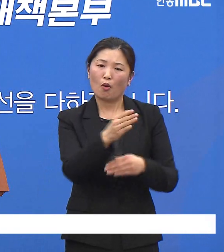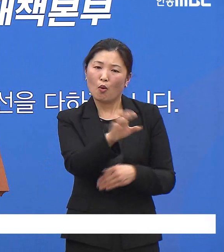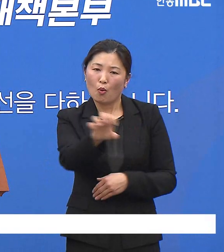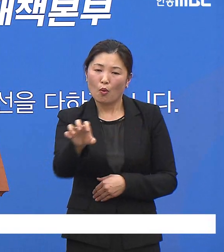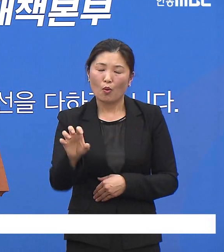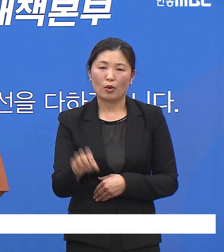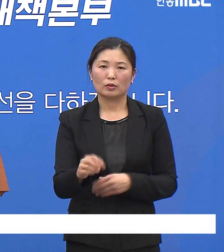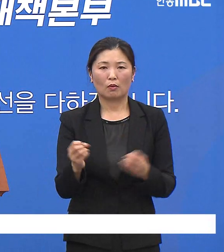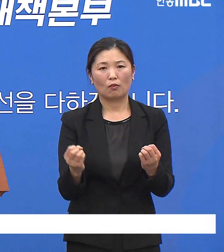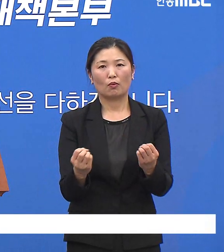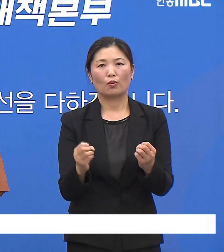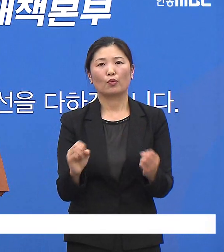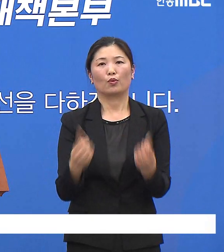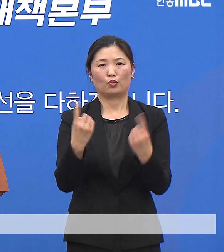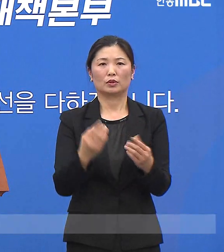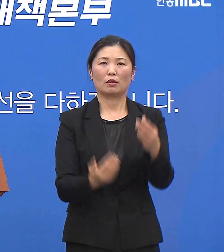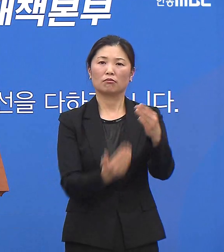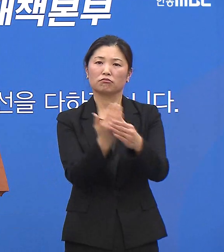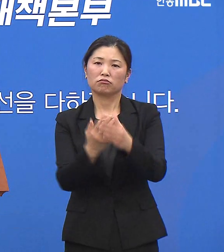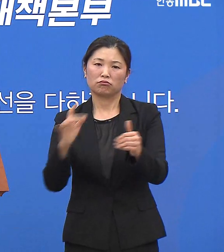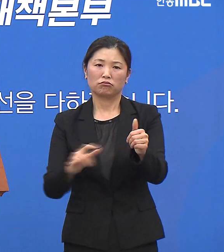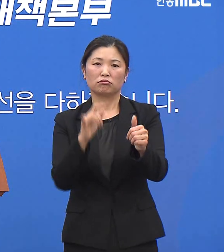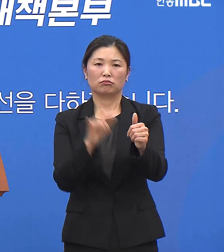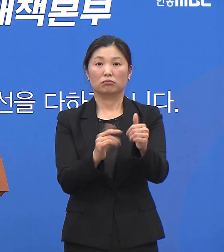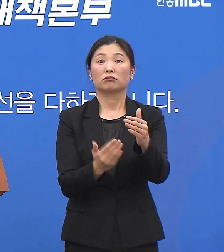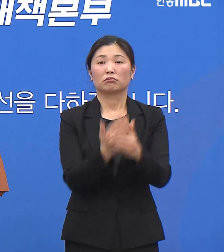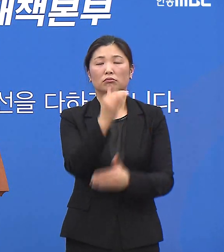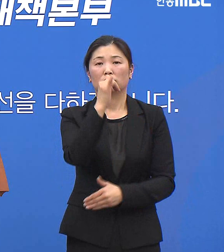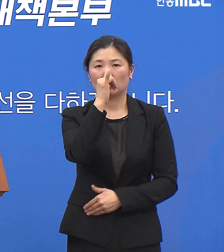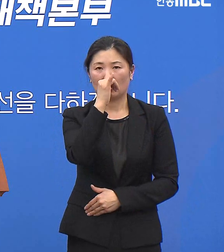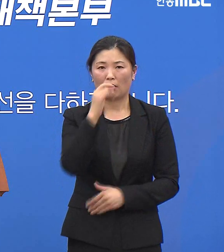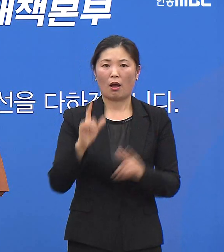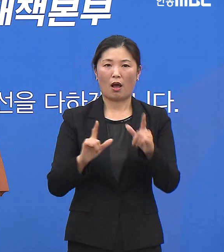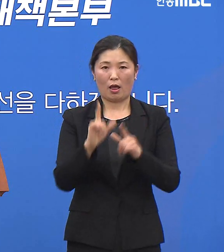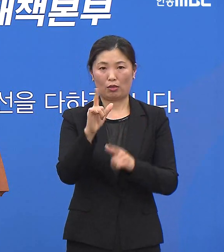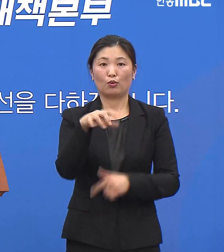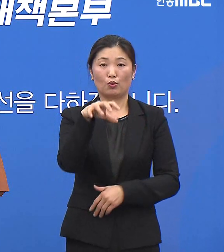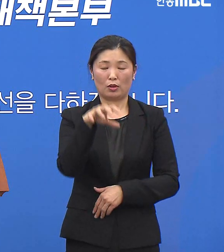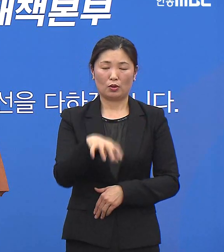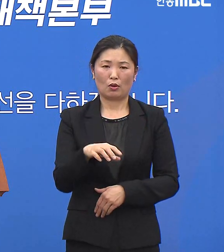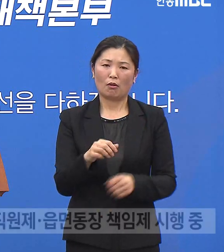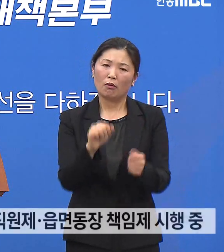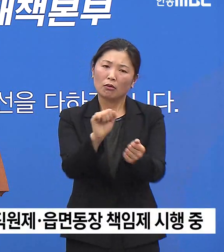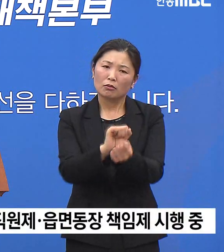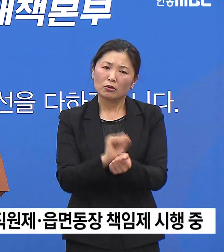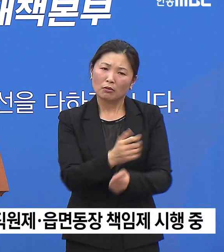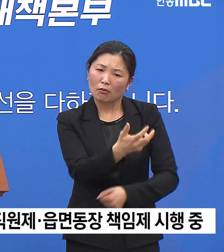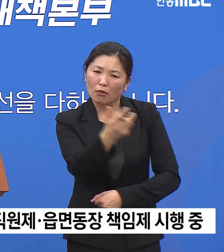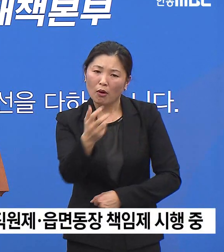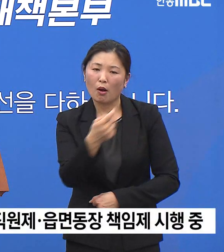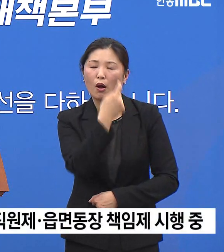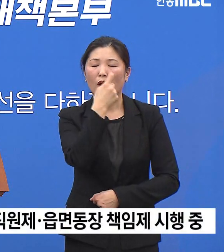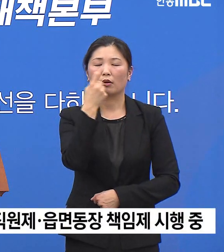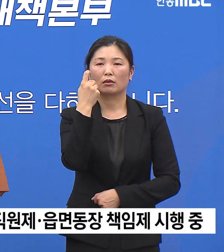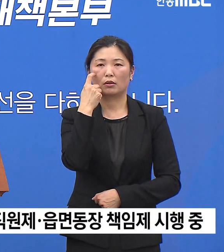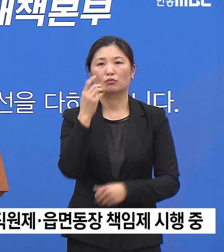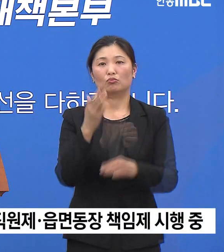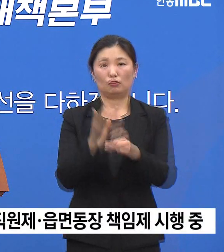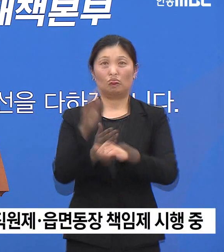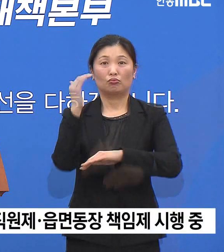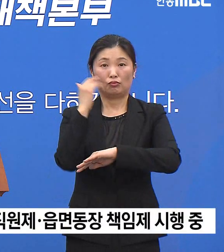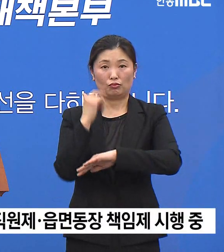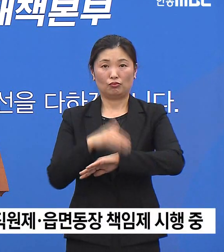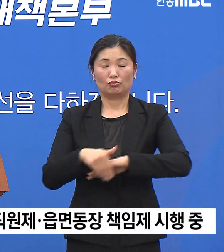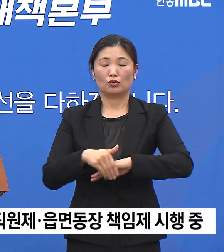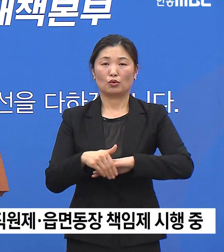곳에서 동시다발적으로 확진 환자가 발생하면서 우리 시위도 감염 경로 확인을 예의주시하고 있습니다.